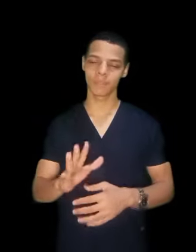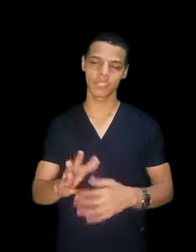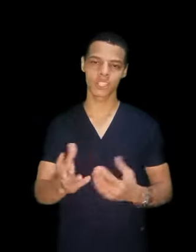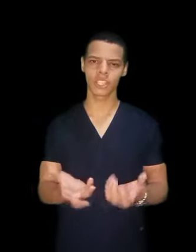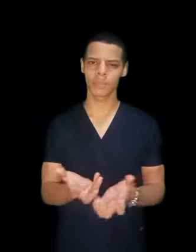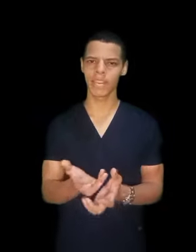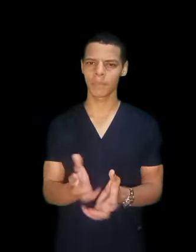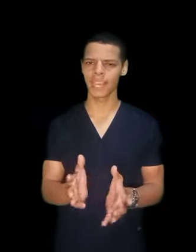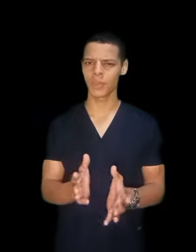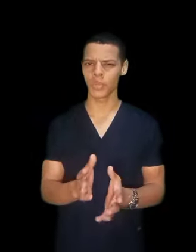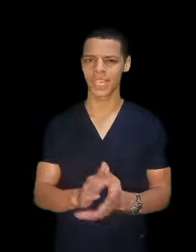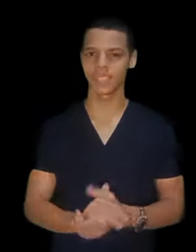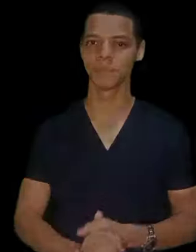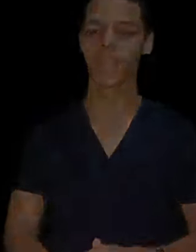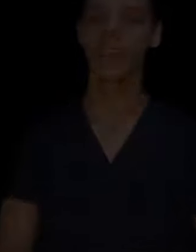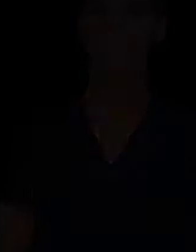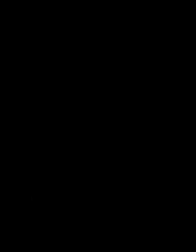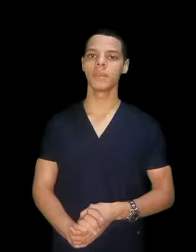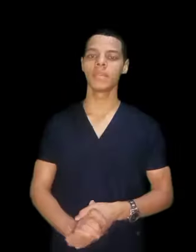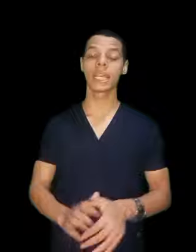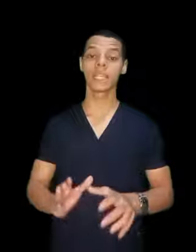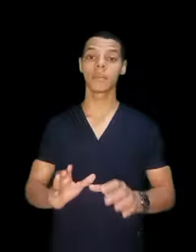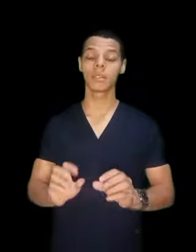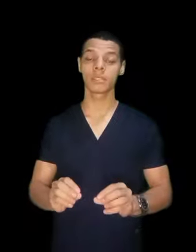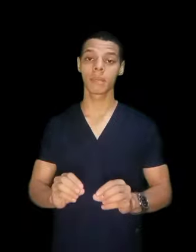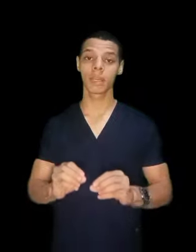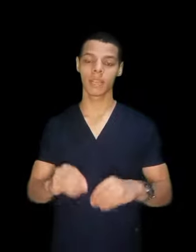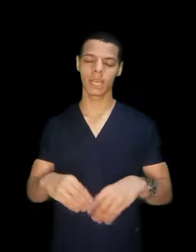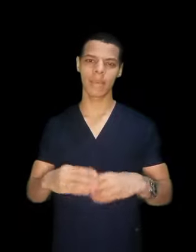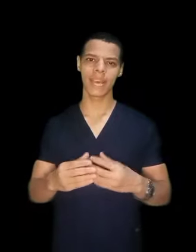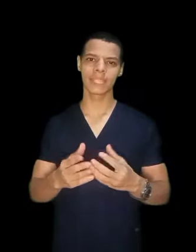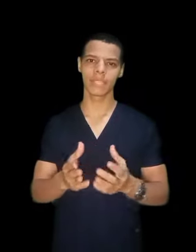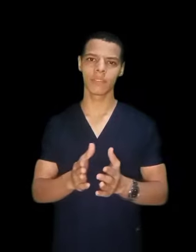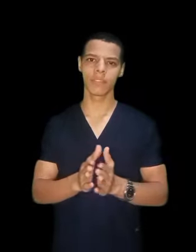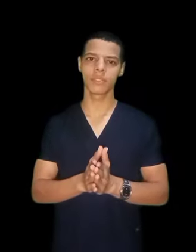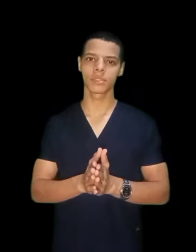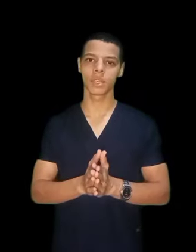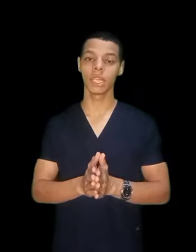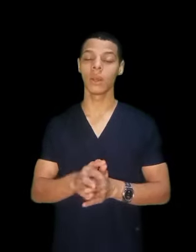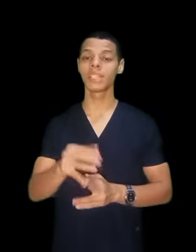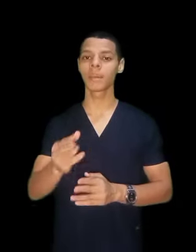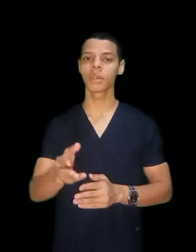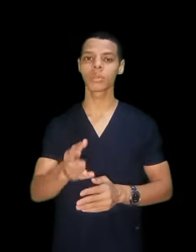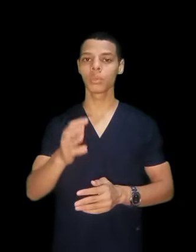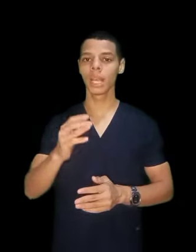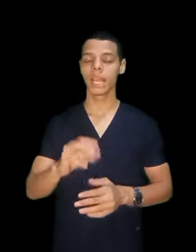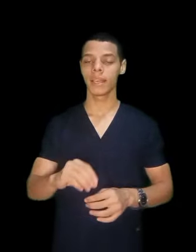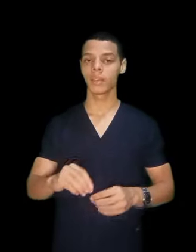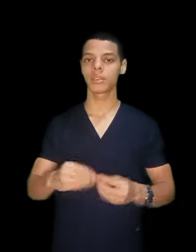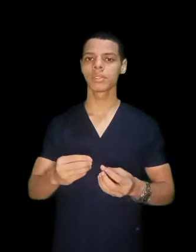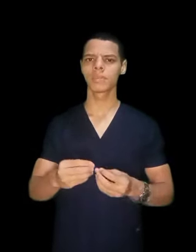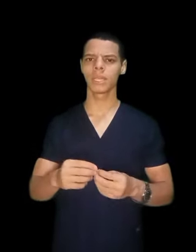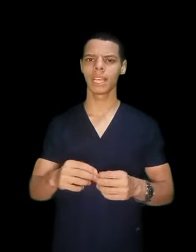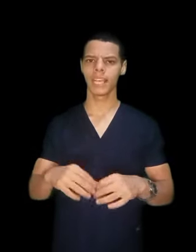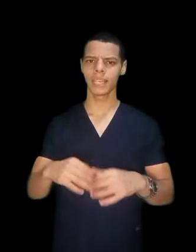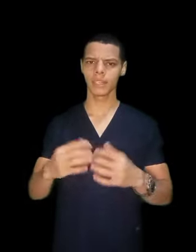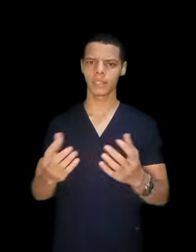ما تشغلش بالك بها قوي يعني طيب ده كده بالنسبة للمعهد الفن الصحي وعندك برضه قسم اللي هي